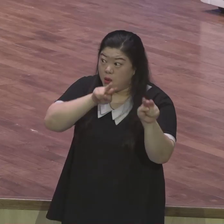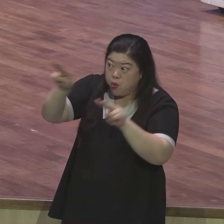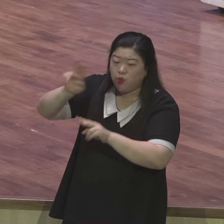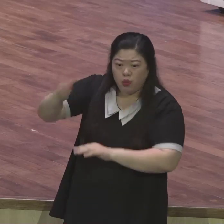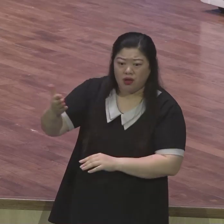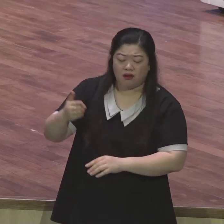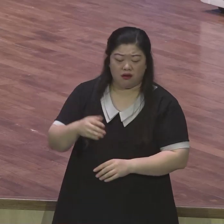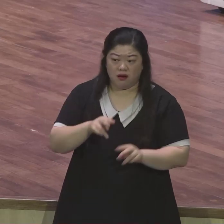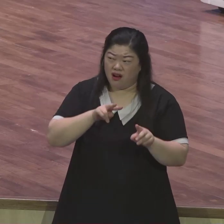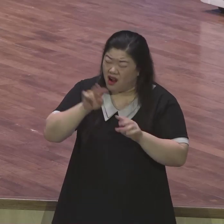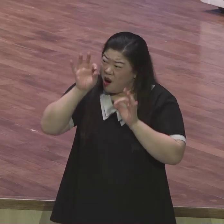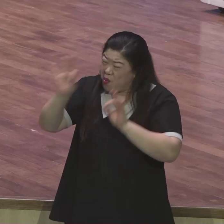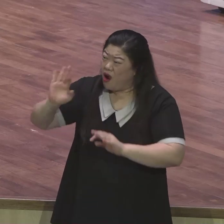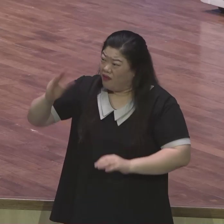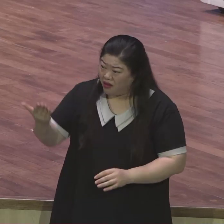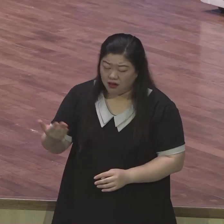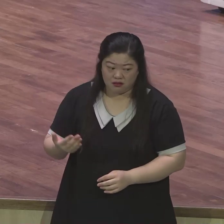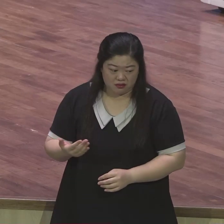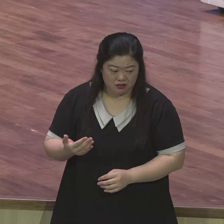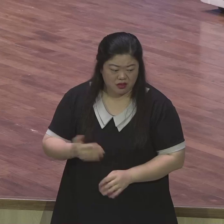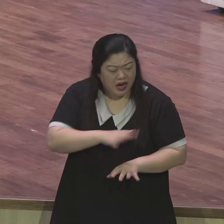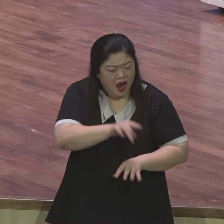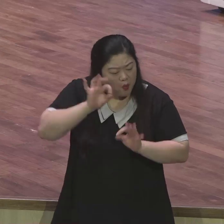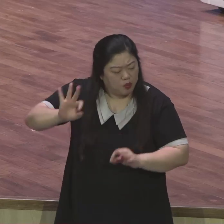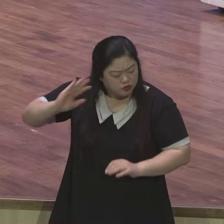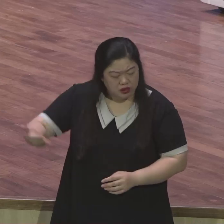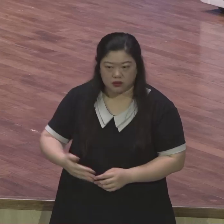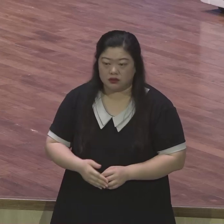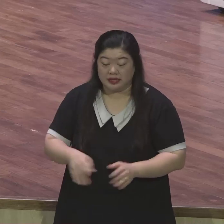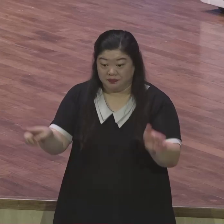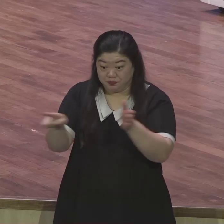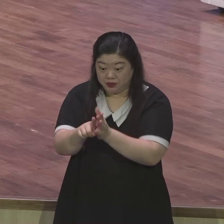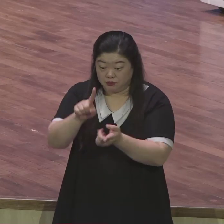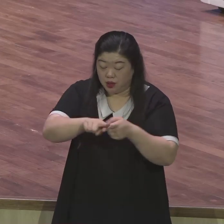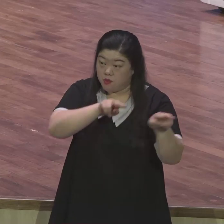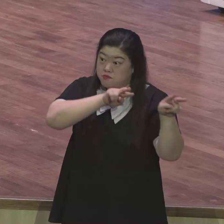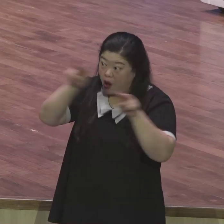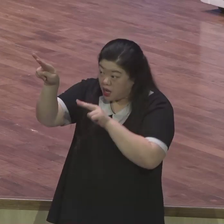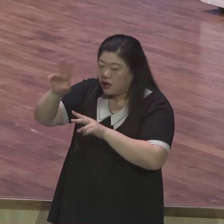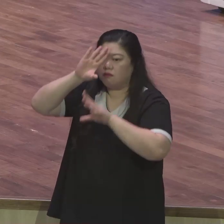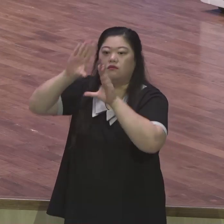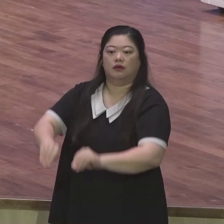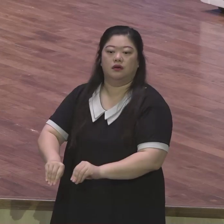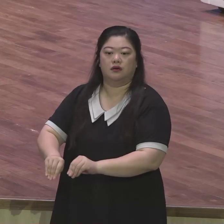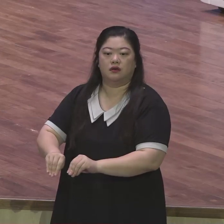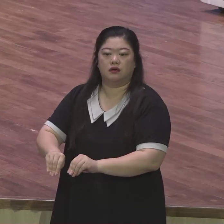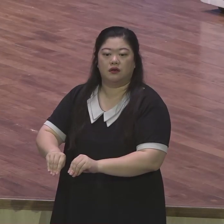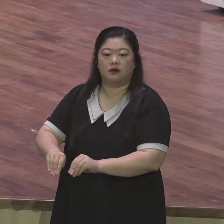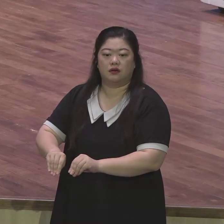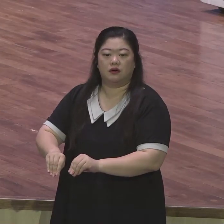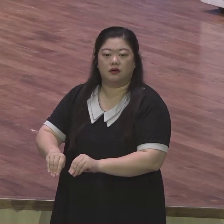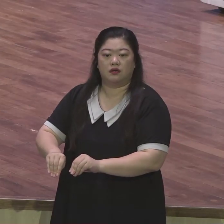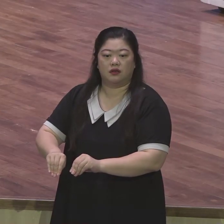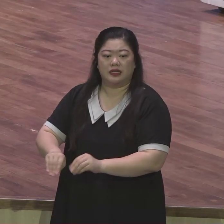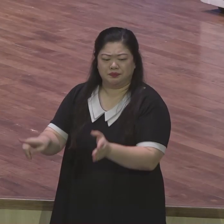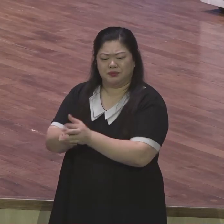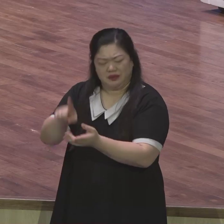않아도 됩니다 그냥 바라보면 삽니다 그게 그리스도의 복음이에요 누구든지 주 예수를 믿으라 그리하면 너와 내 집이